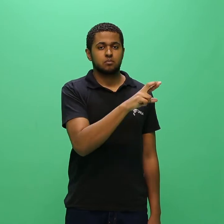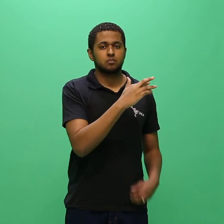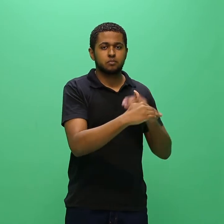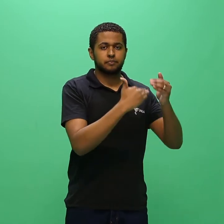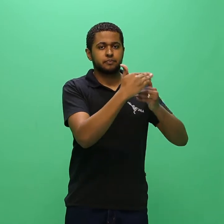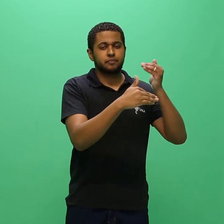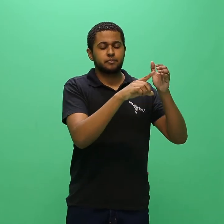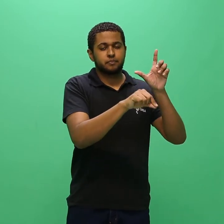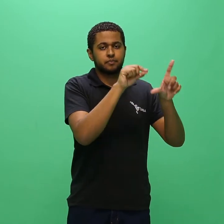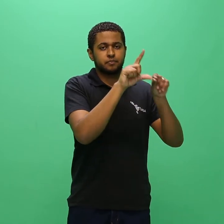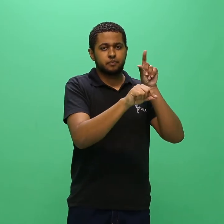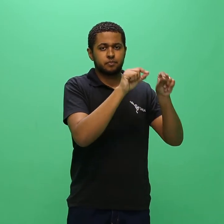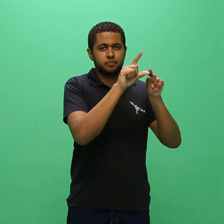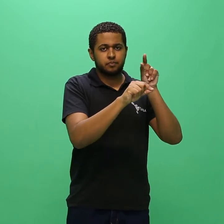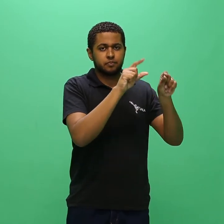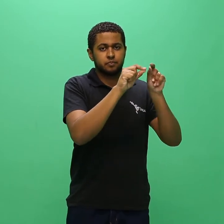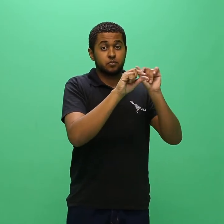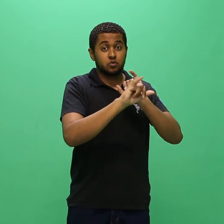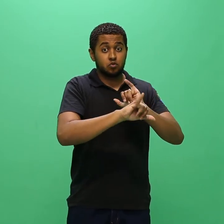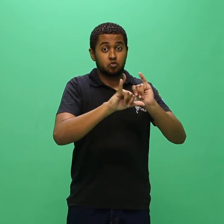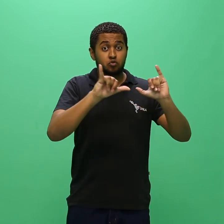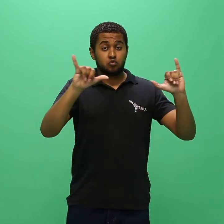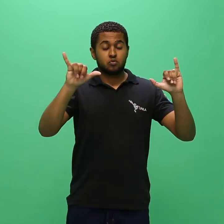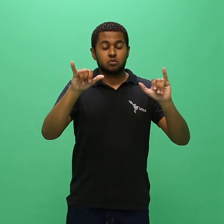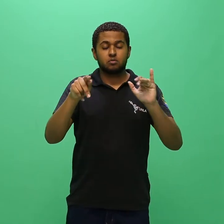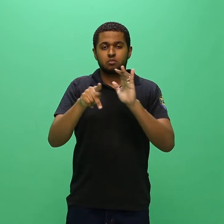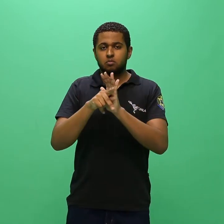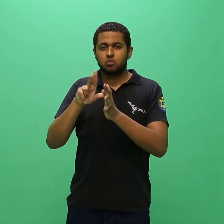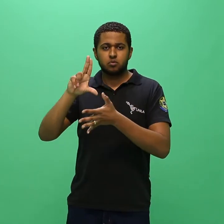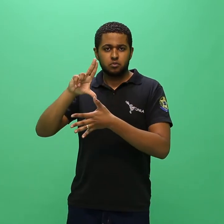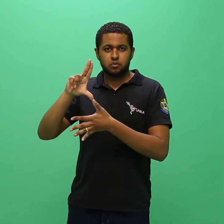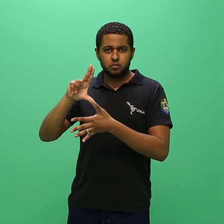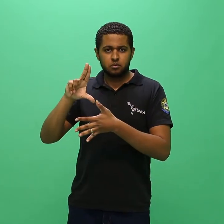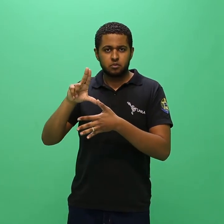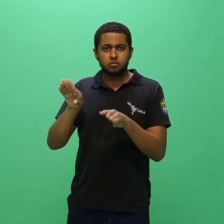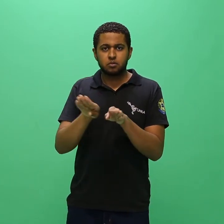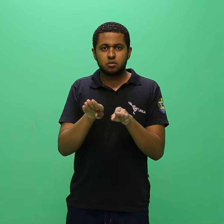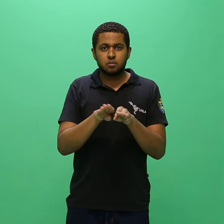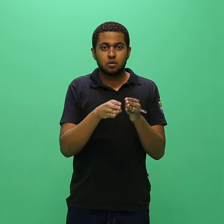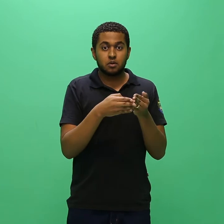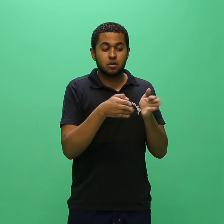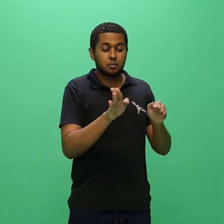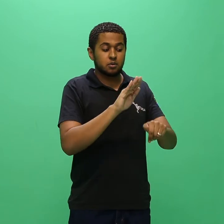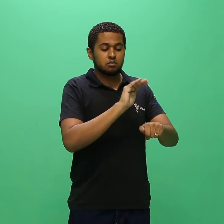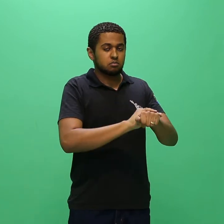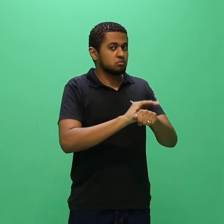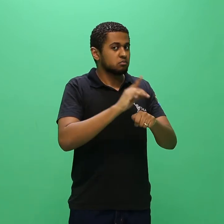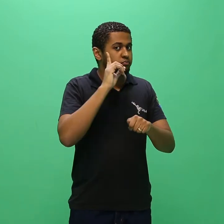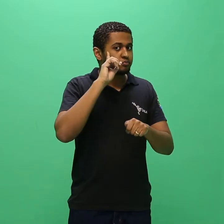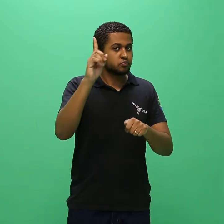pela UNILA, e do qual abre-se prazo para interposição de recursos pelos candidatos.